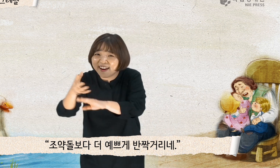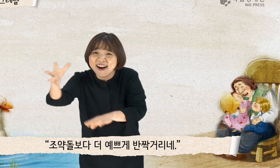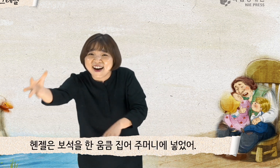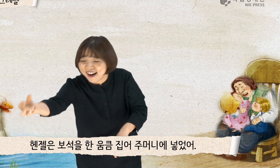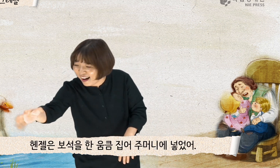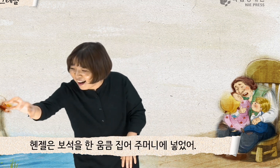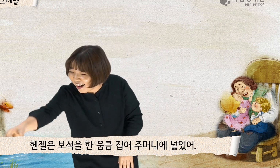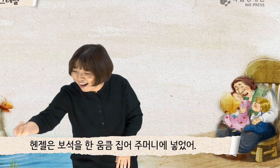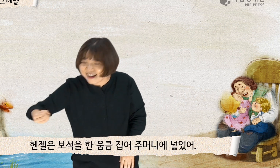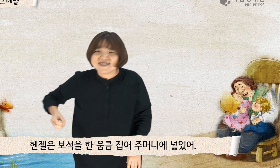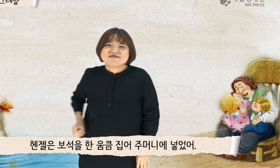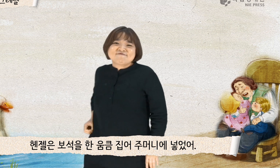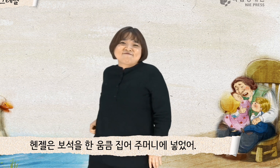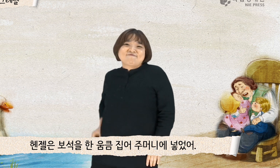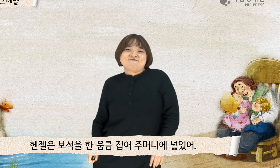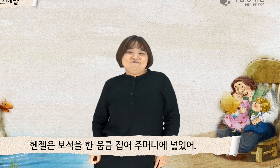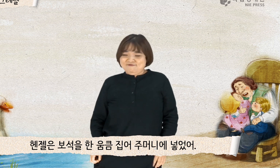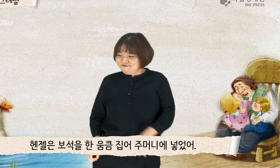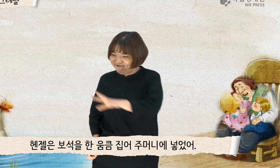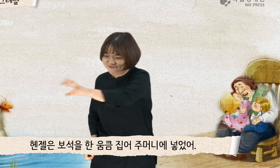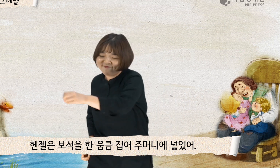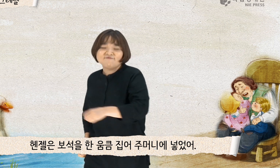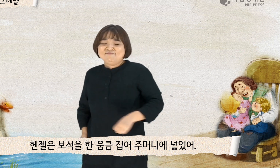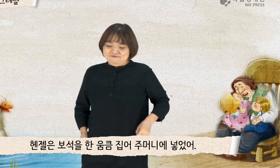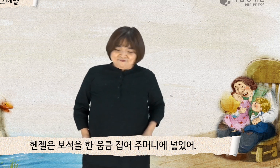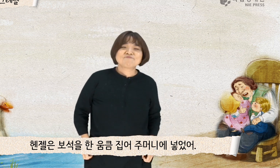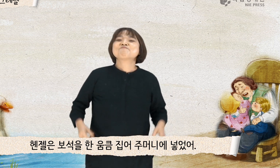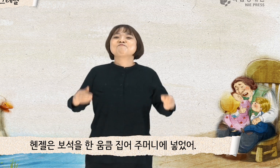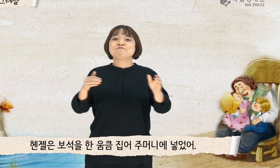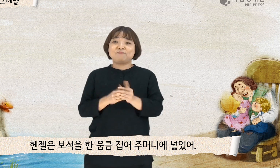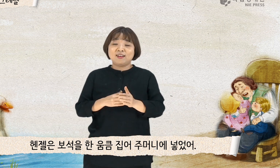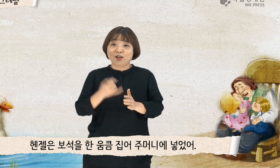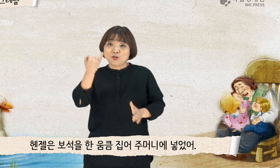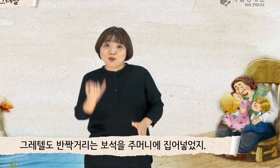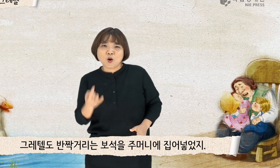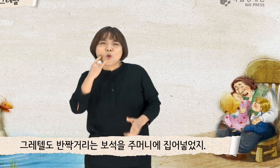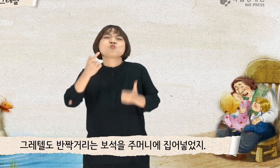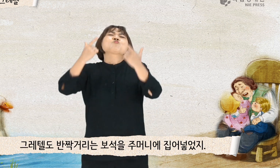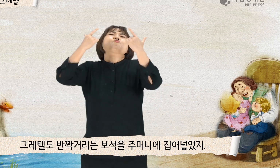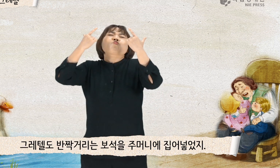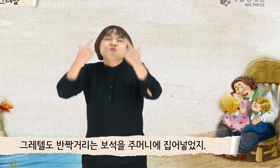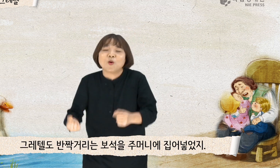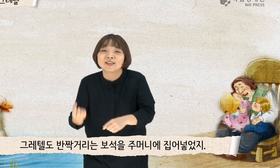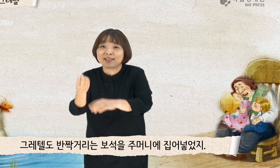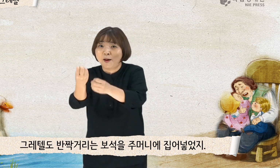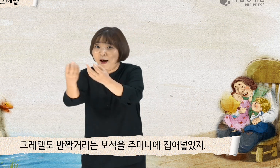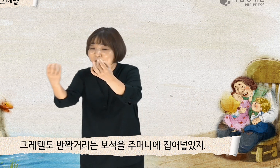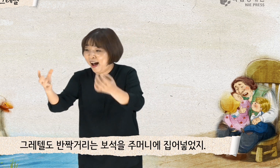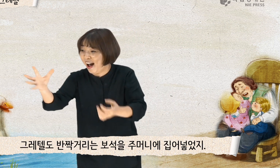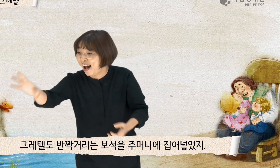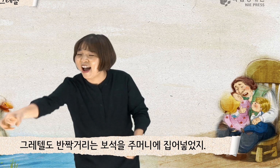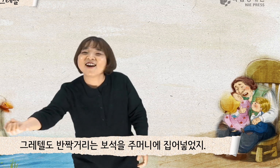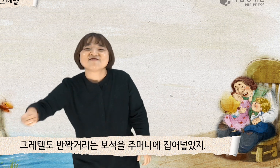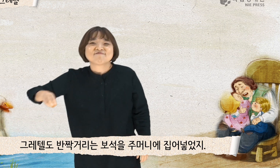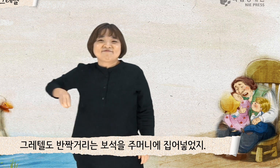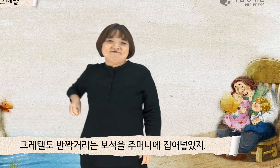핸젤은 보석을 한 움큼 집어 주머니에 넣었어. 그레텔도 반짝거리는 보석을